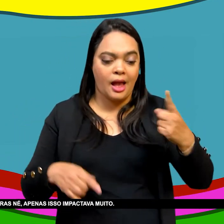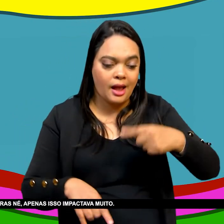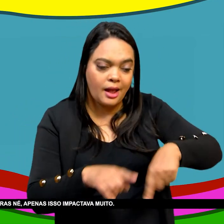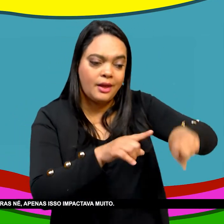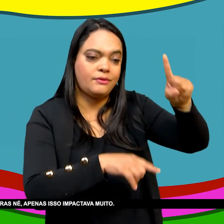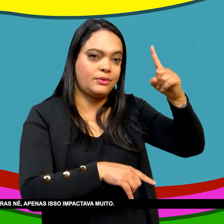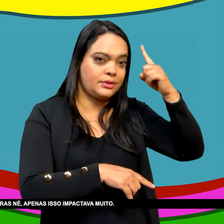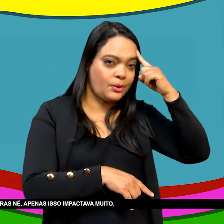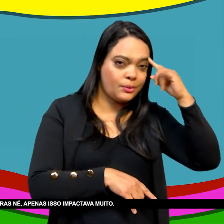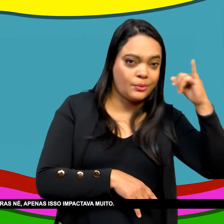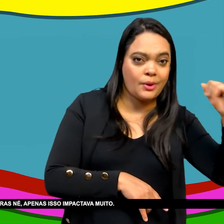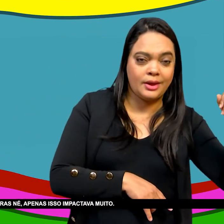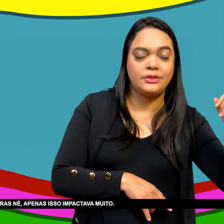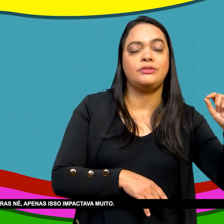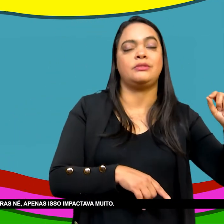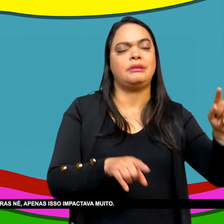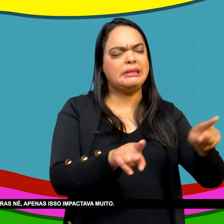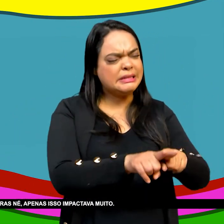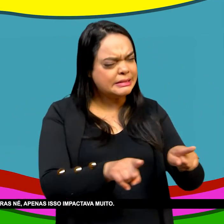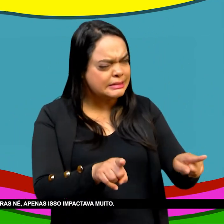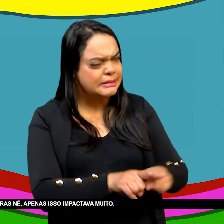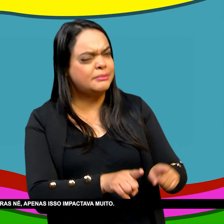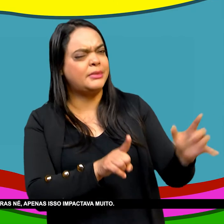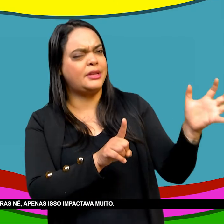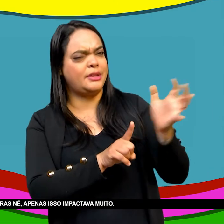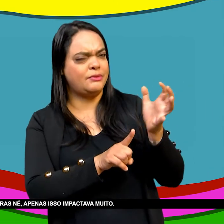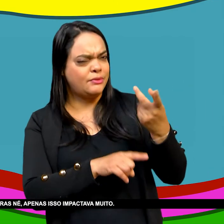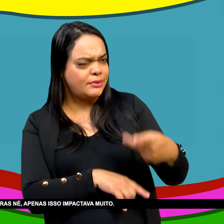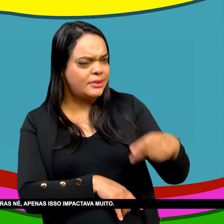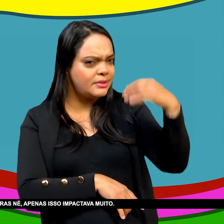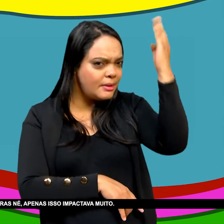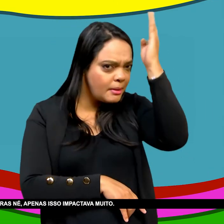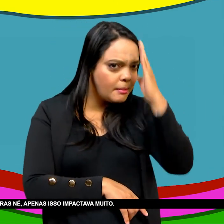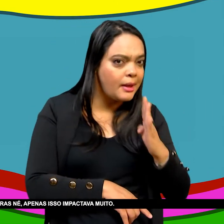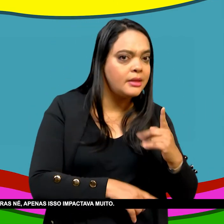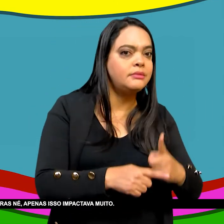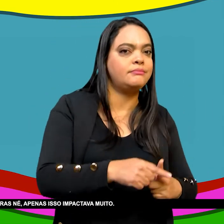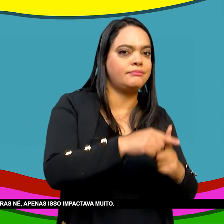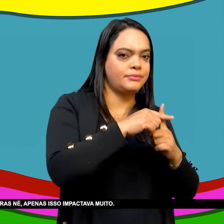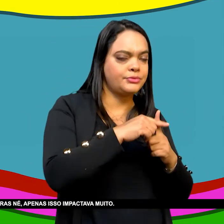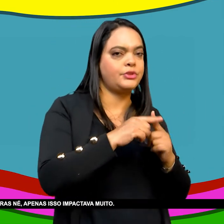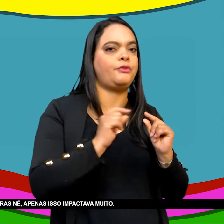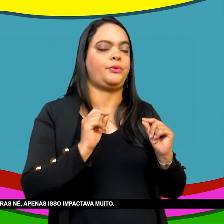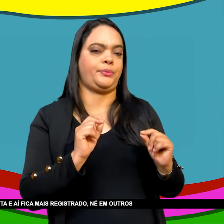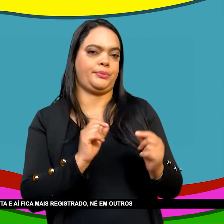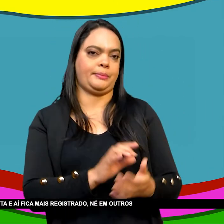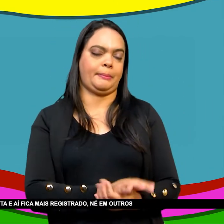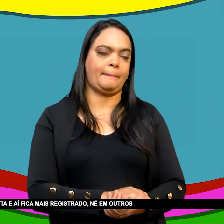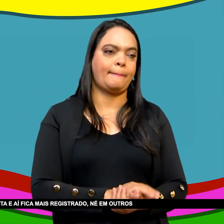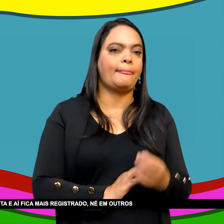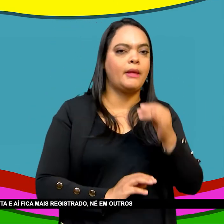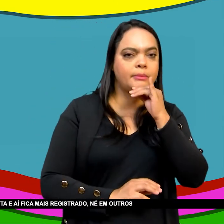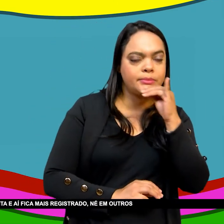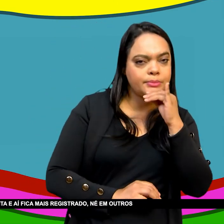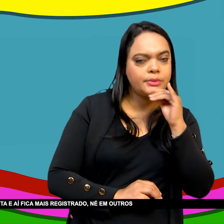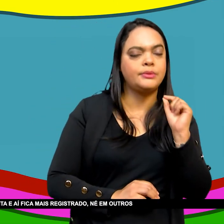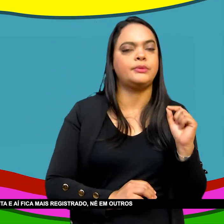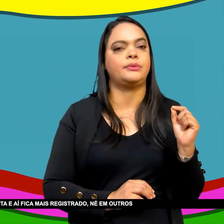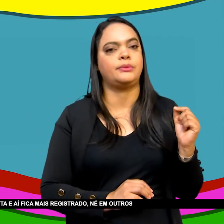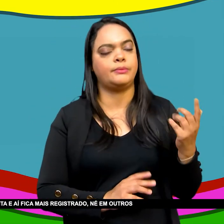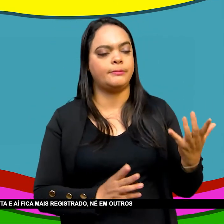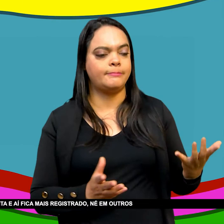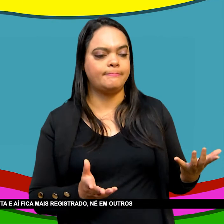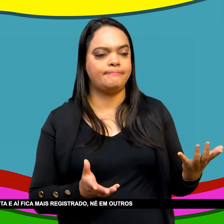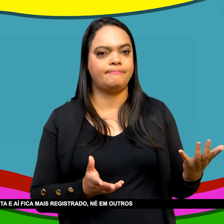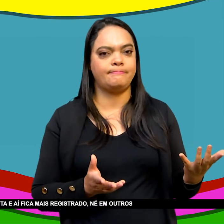Ficou sabendo disso Por diferentes maneiras Apenas Isso impactava muito Apenas Você tinha